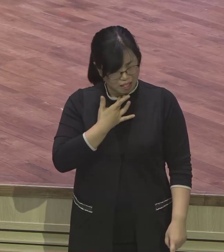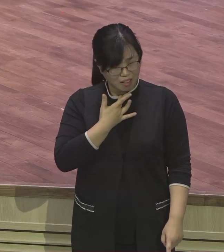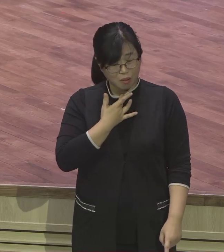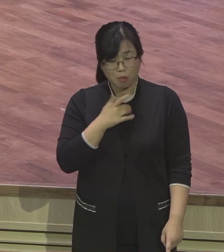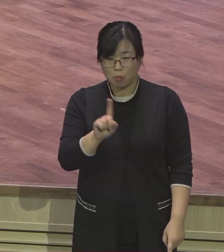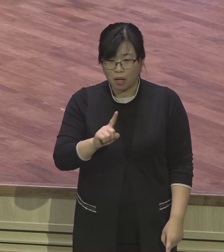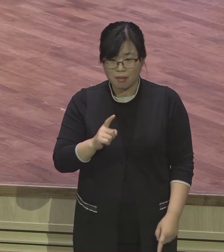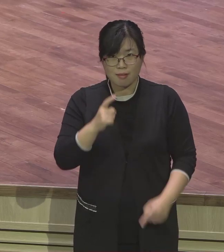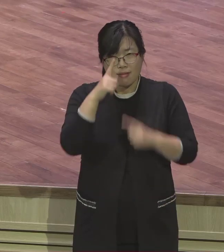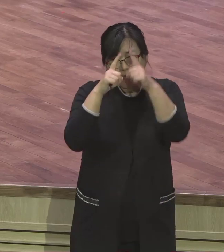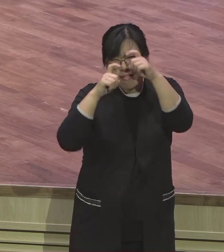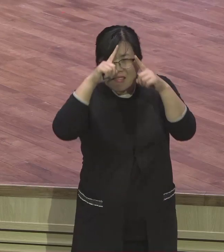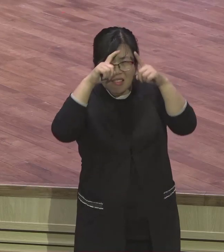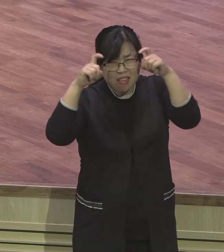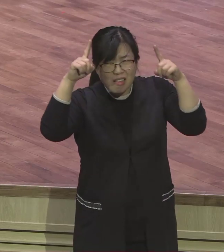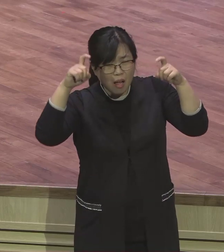아무리 봐도 은혜로운 게 하나도 없어.